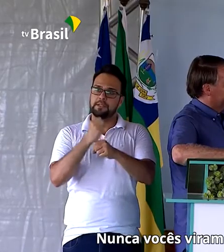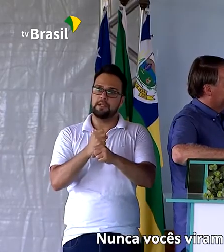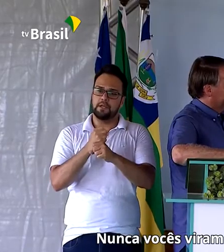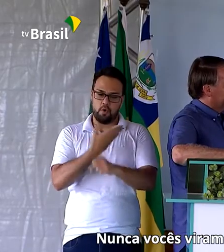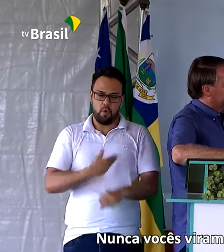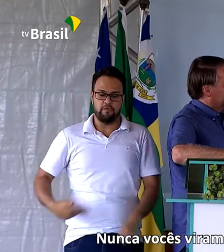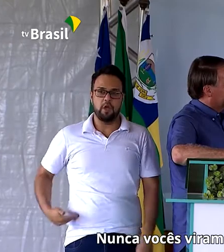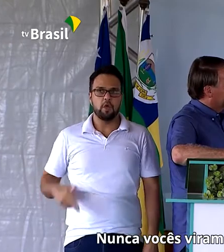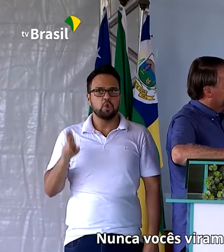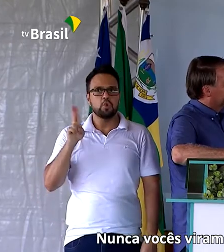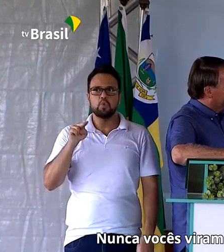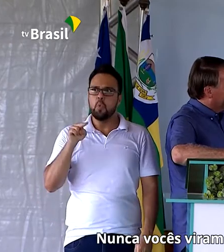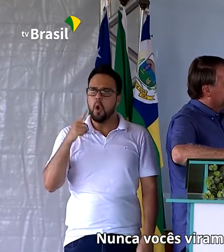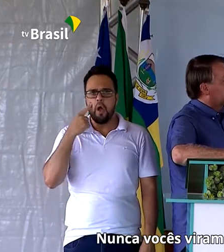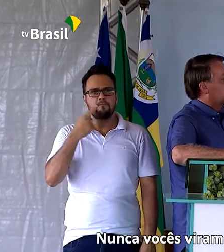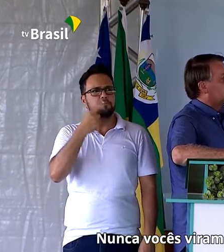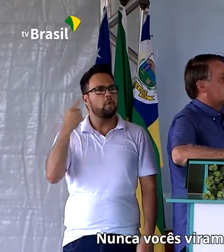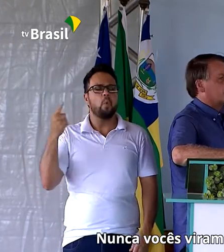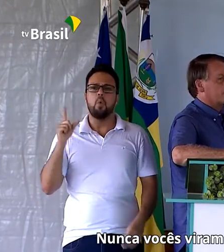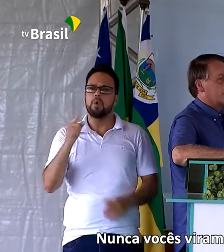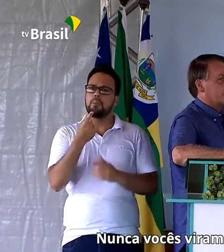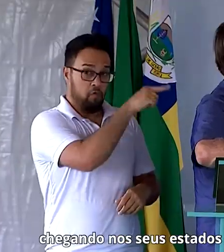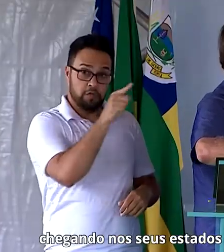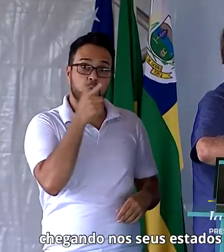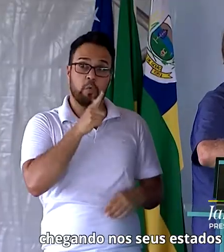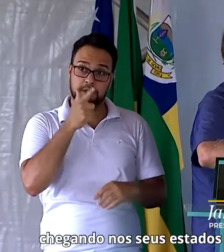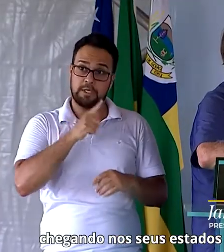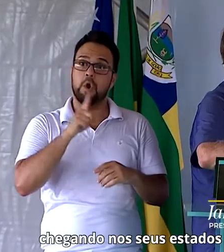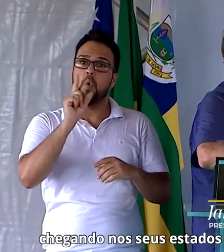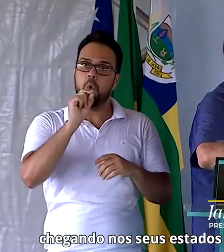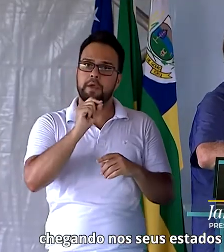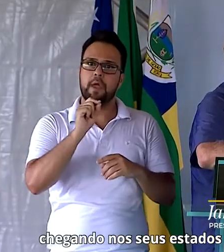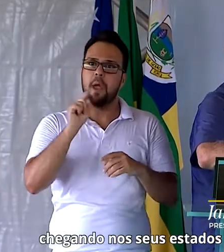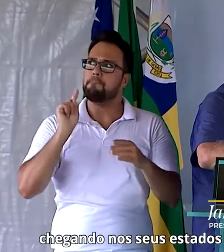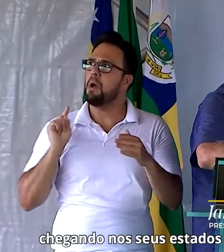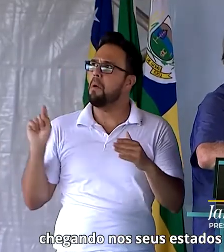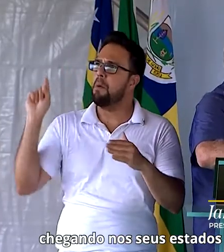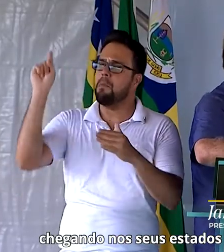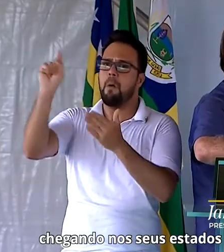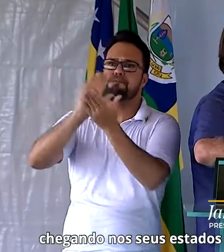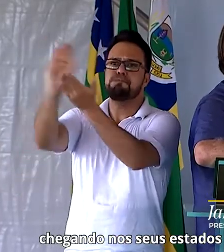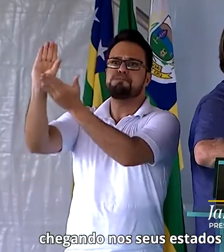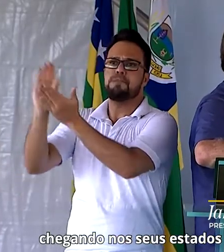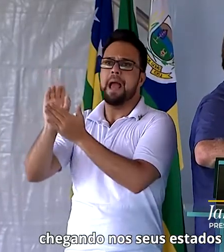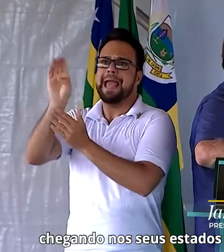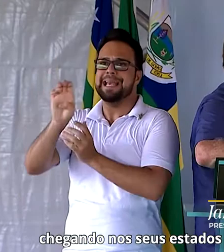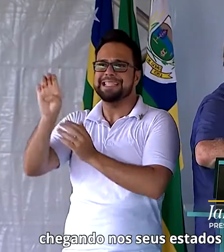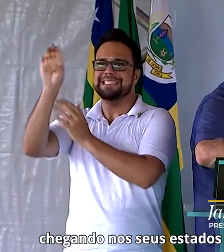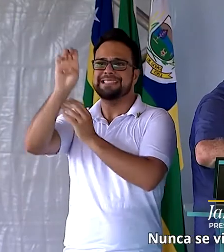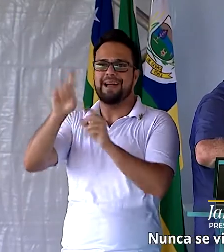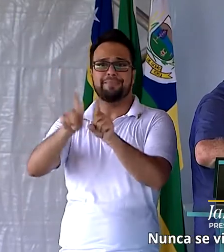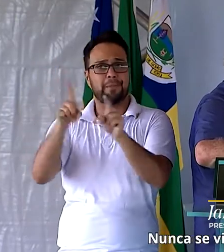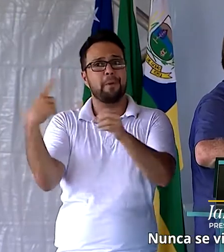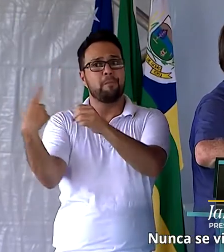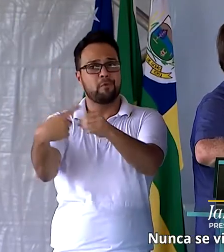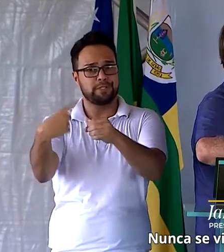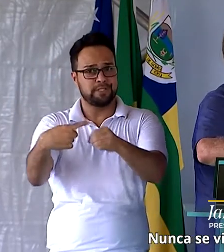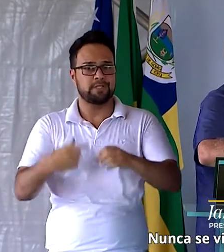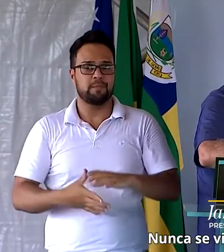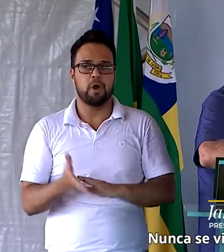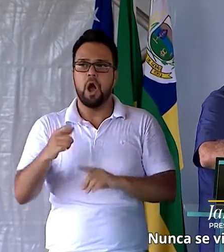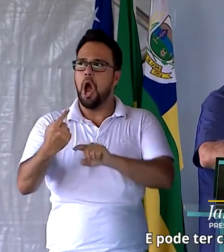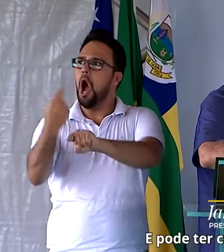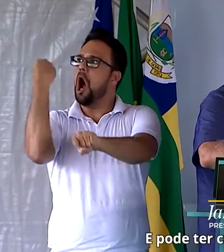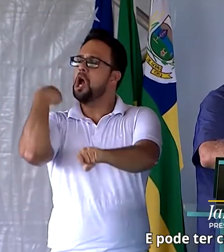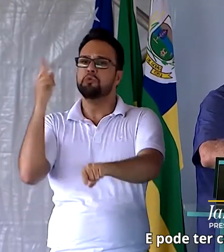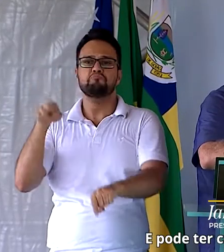nunca vocês viram tanto recurso chegando nos seus estados e nos seus municípios nunca se viu